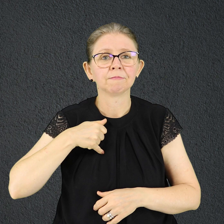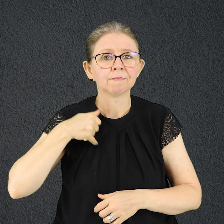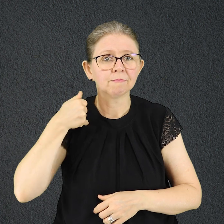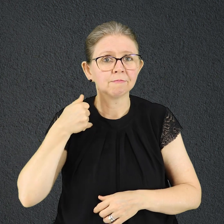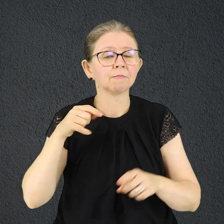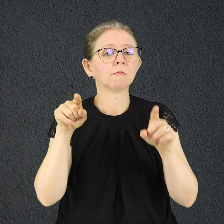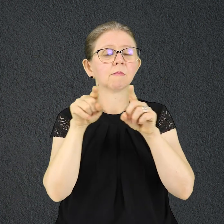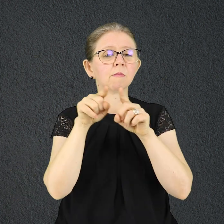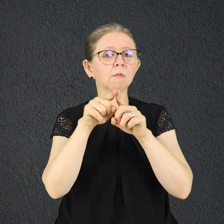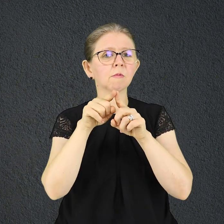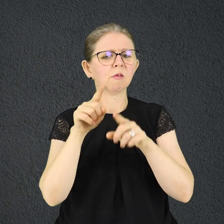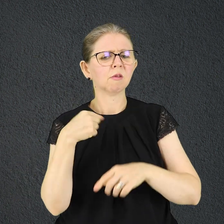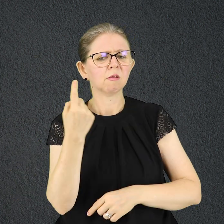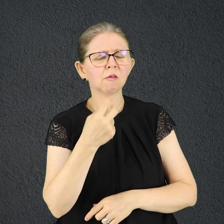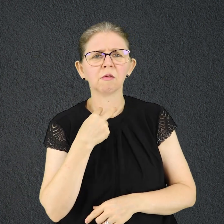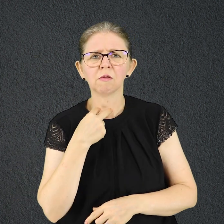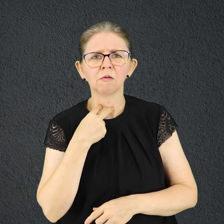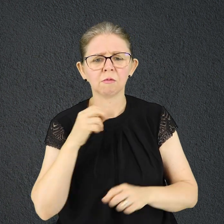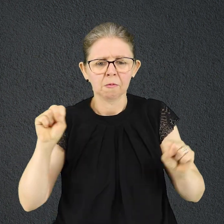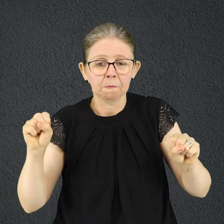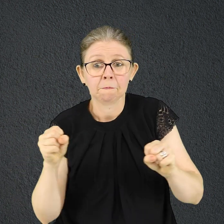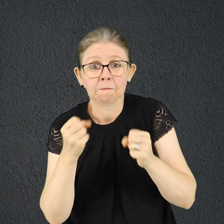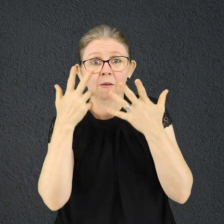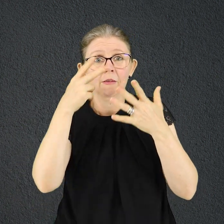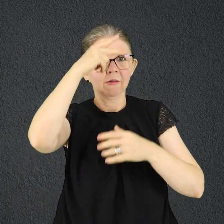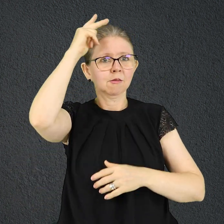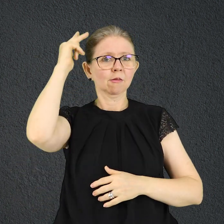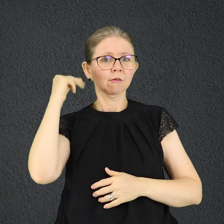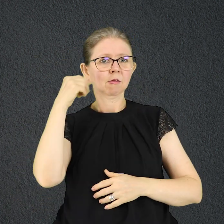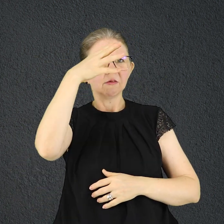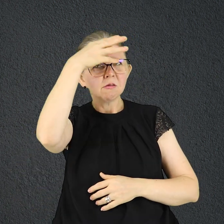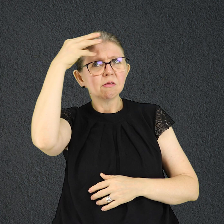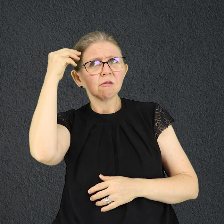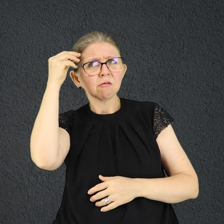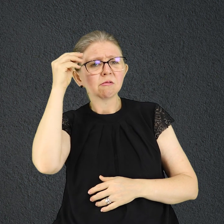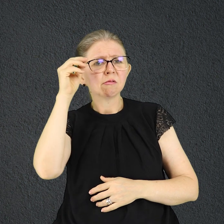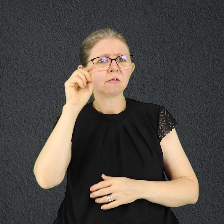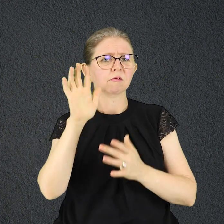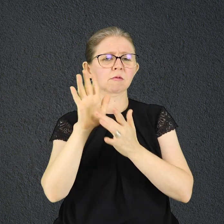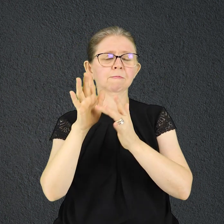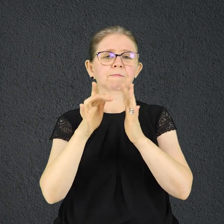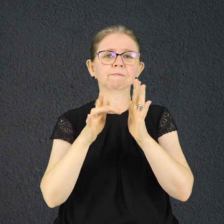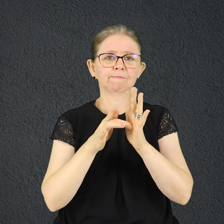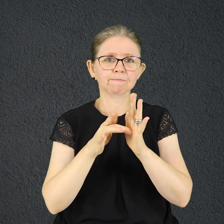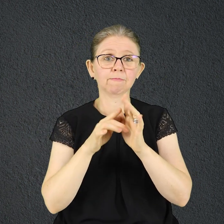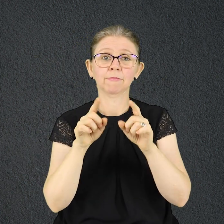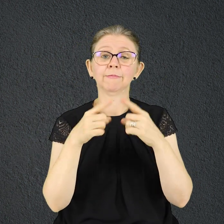festa e glorificá-lo. Pena que esse esquecimento acontece muito. As pessoas encontram tempo para muitas